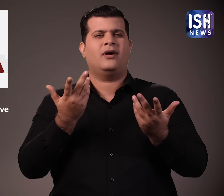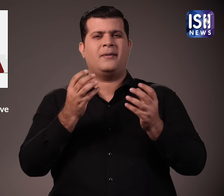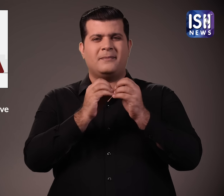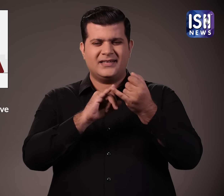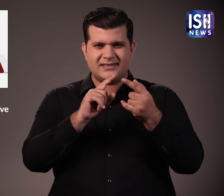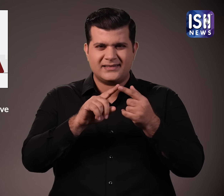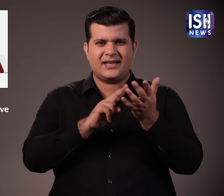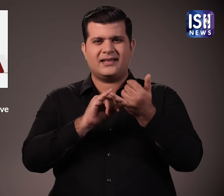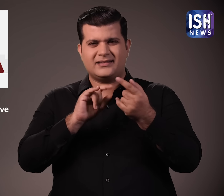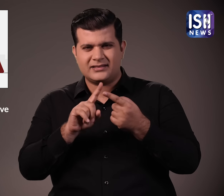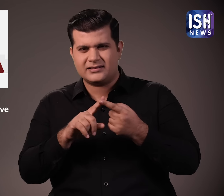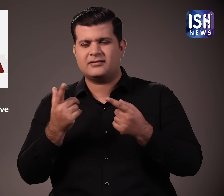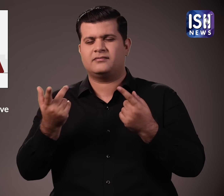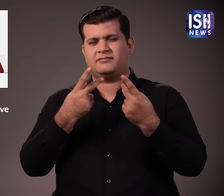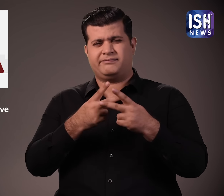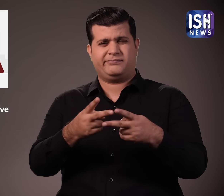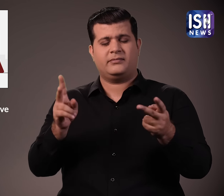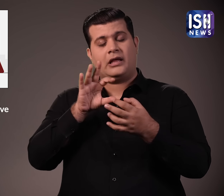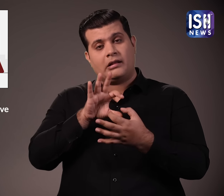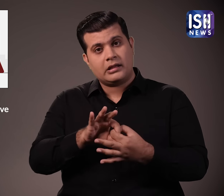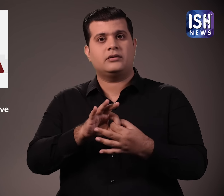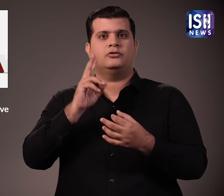और विक्री पर लागू होने वाला कर है